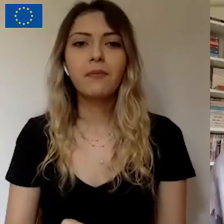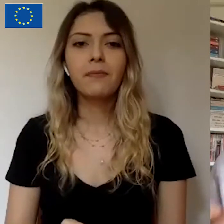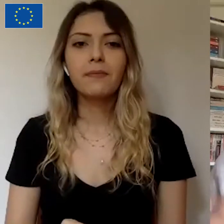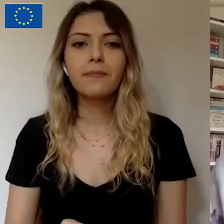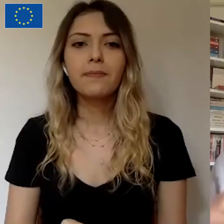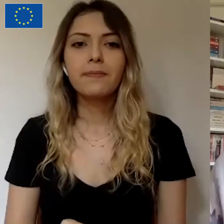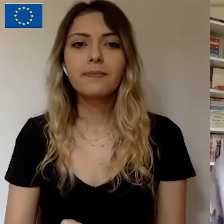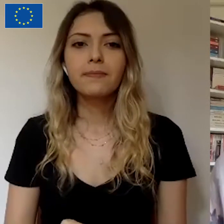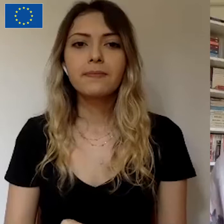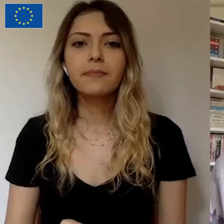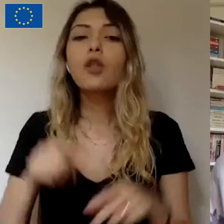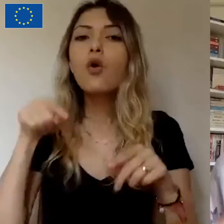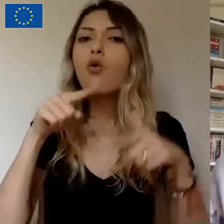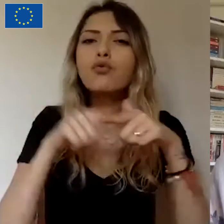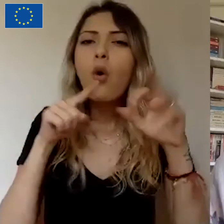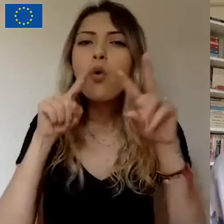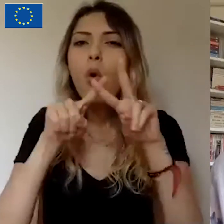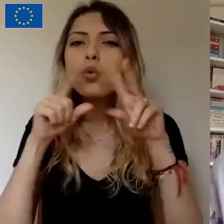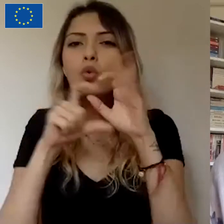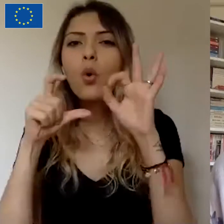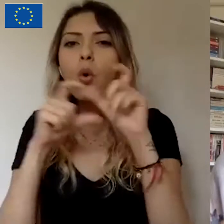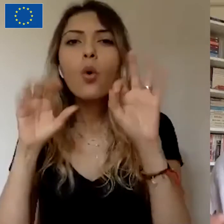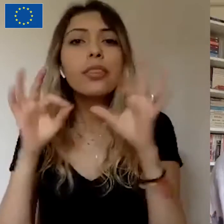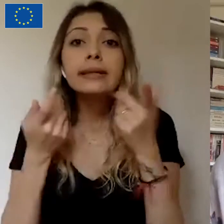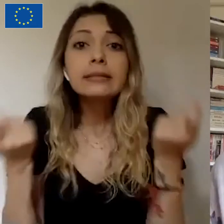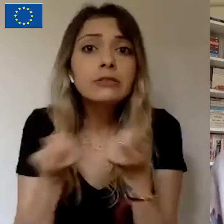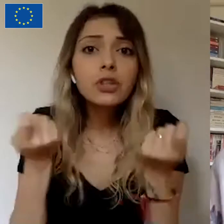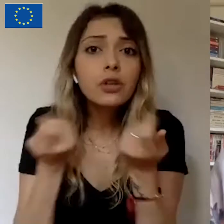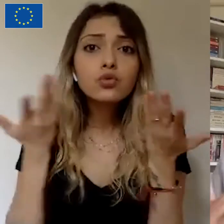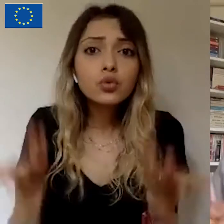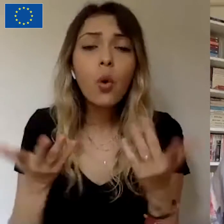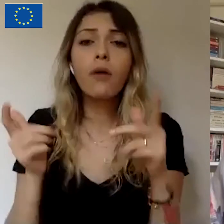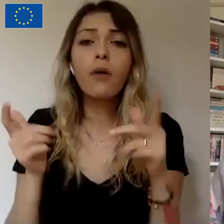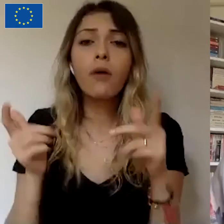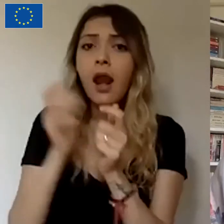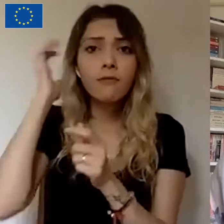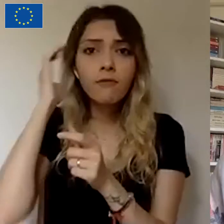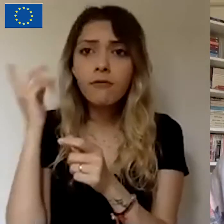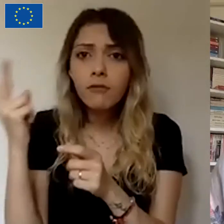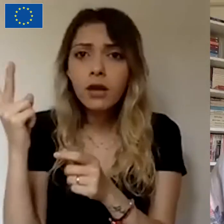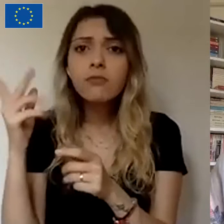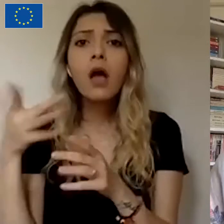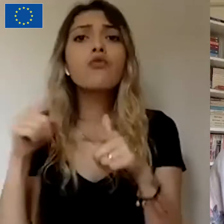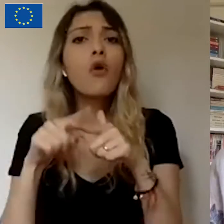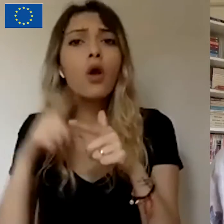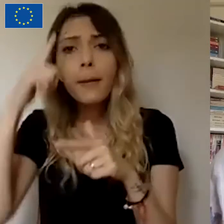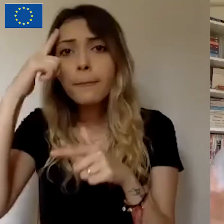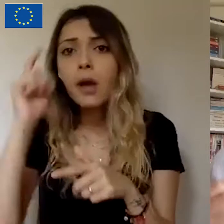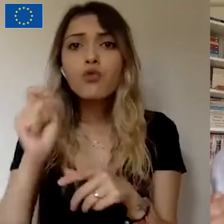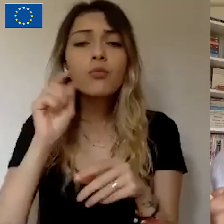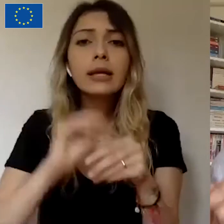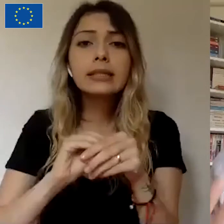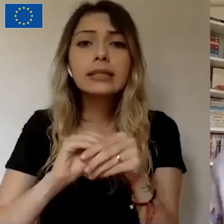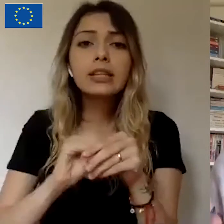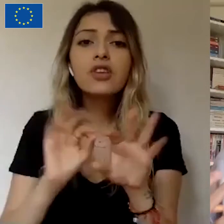netleştirelim. Fonguga'nın nasıl çalıştığında geçelim ve sivil toplum örgütlerinin Fonguga'dan yararlanmalarının koşulları neler olduğunu konuşalım.